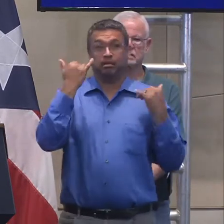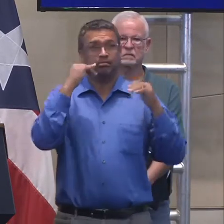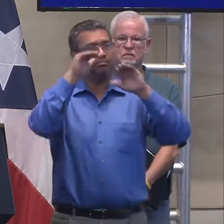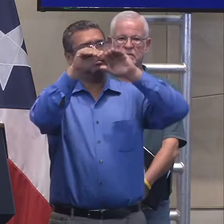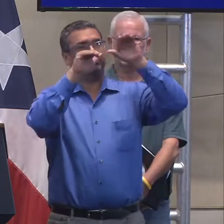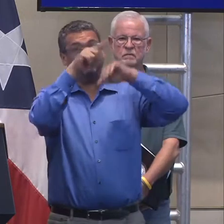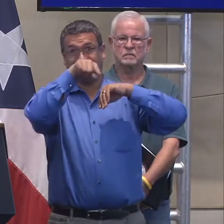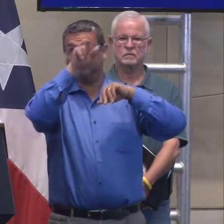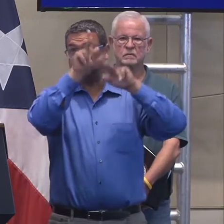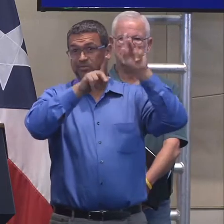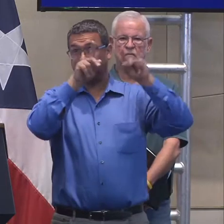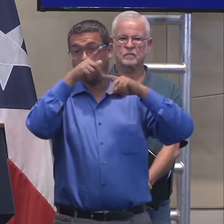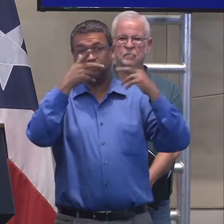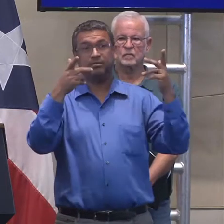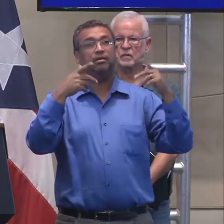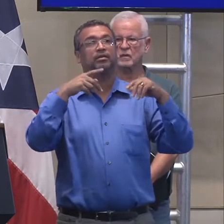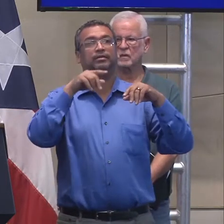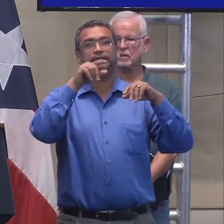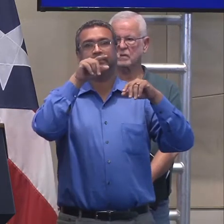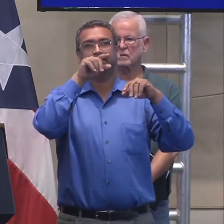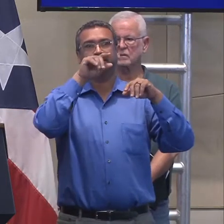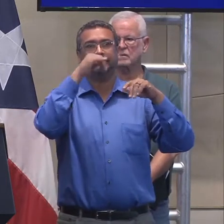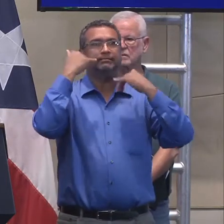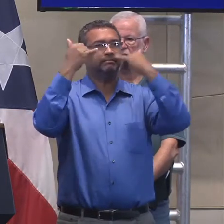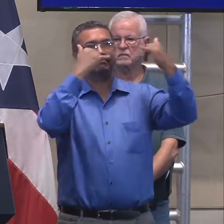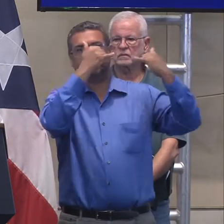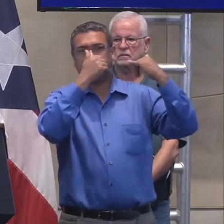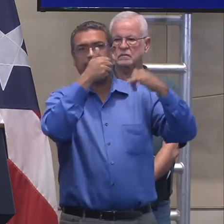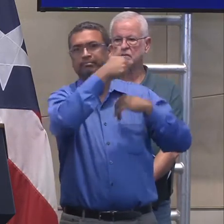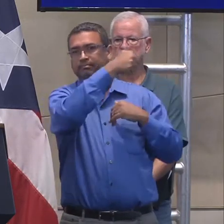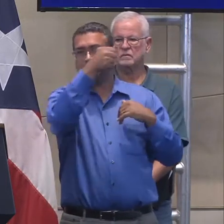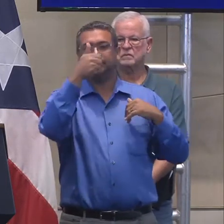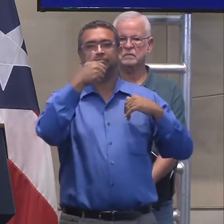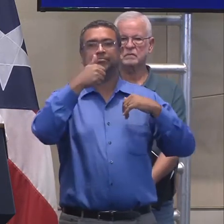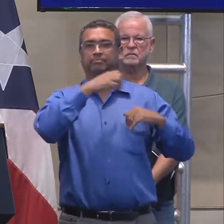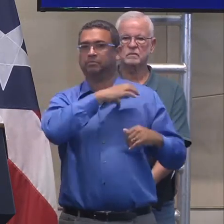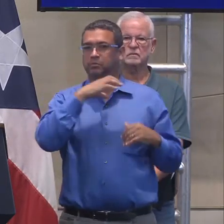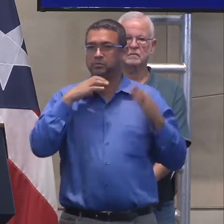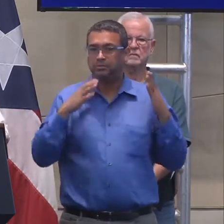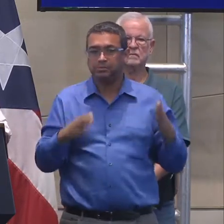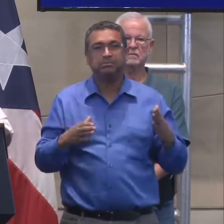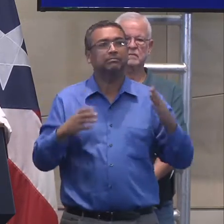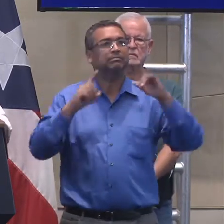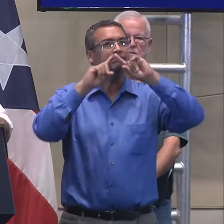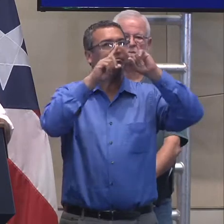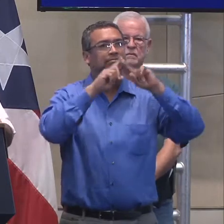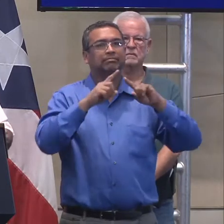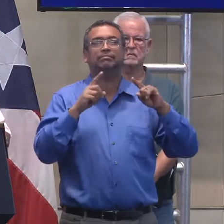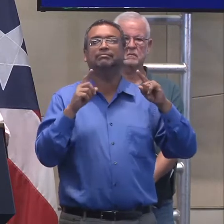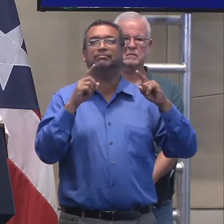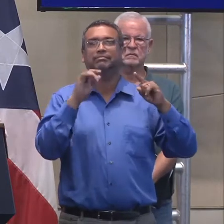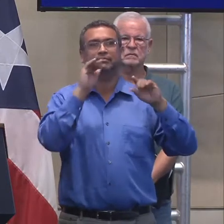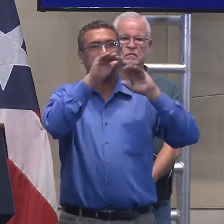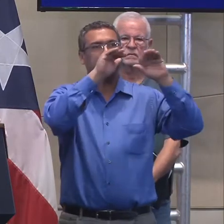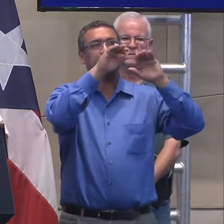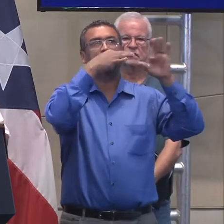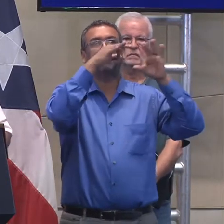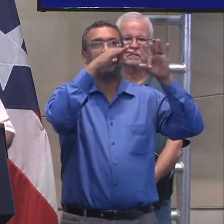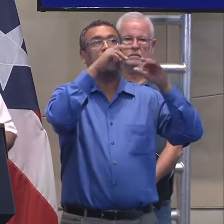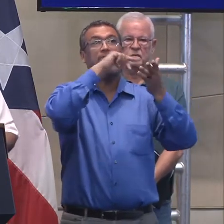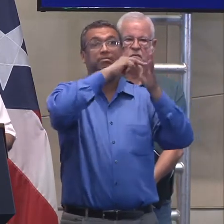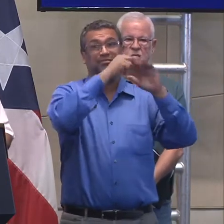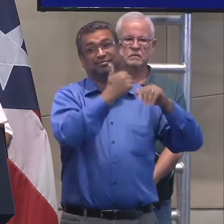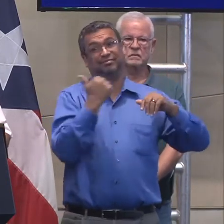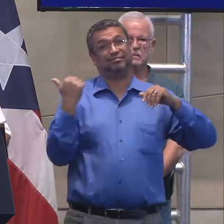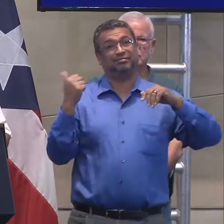para que tomen acción, ¿verdad? Que nos llamen, que les envíen mensajes para que esto siga cogiendo empuje